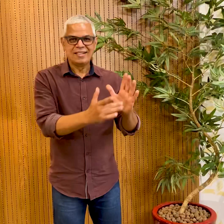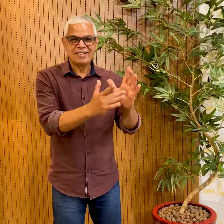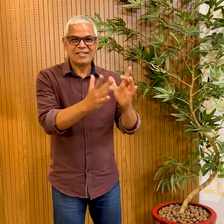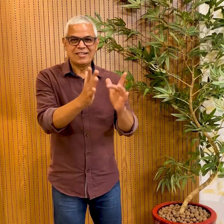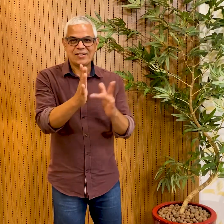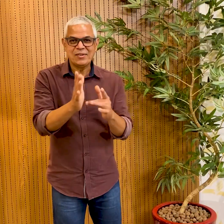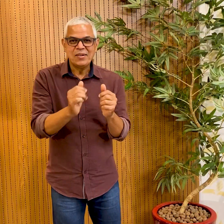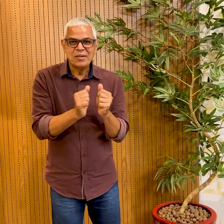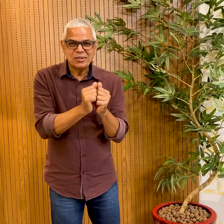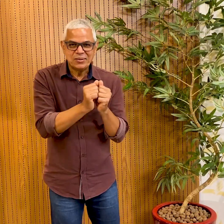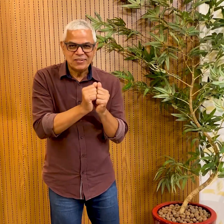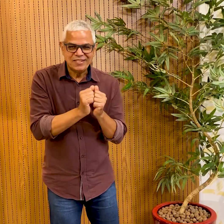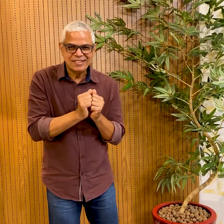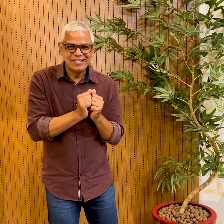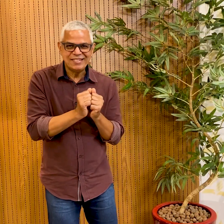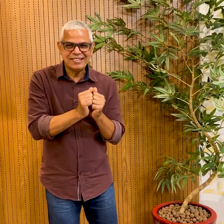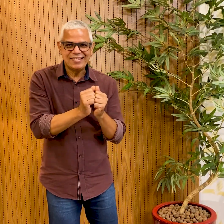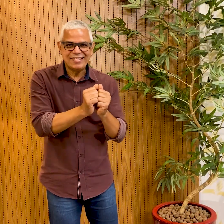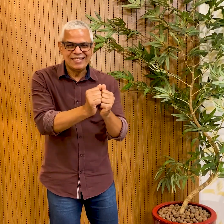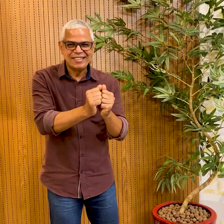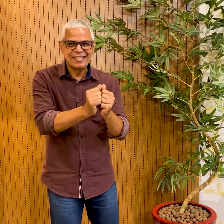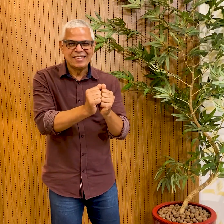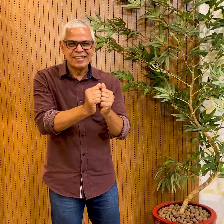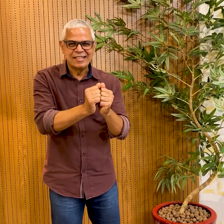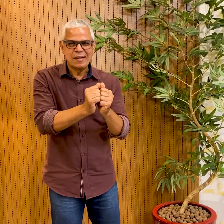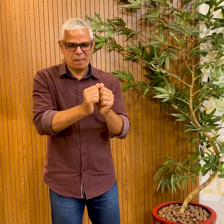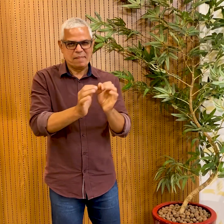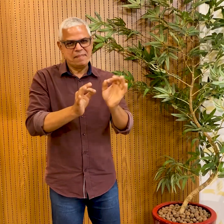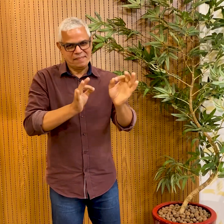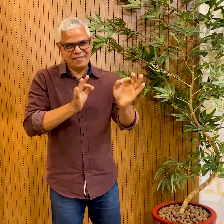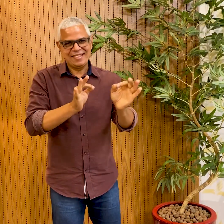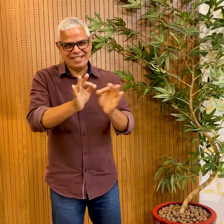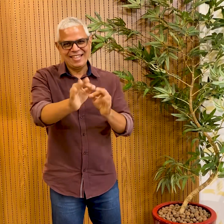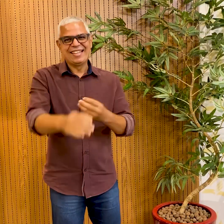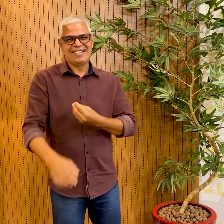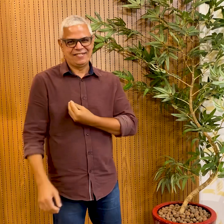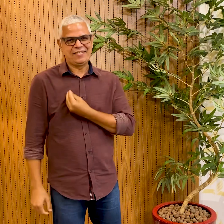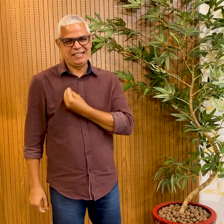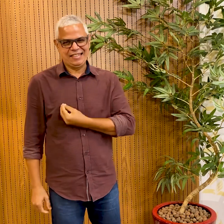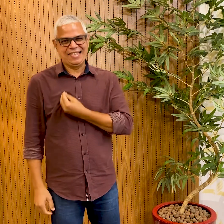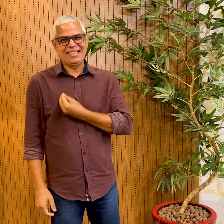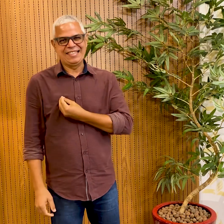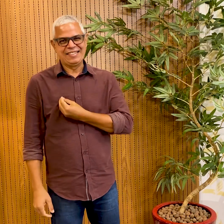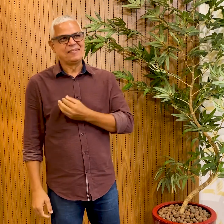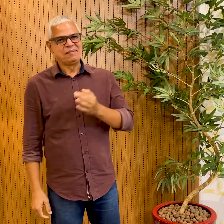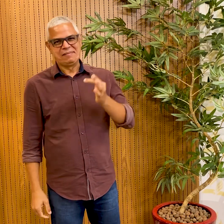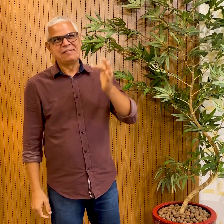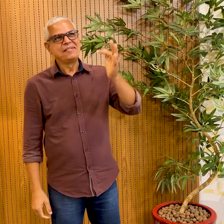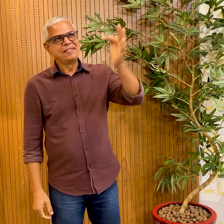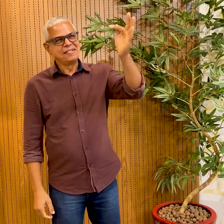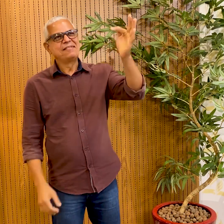Através de nós, Jesus quer preparar a cena.